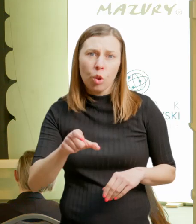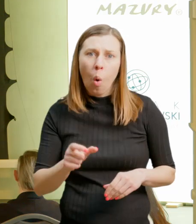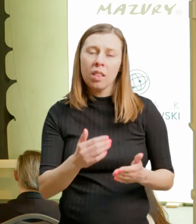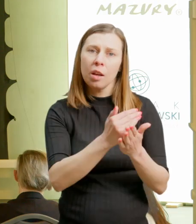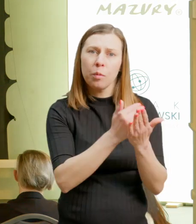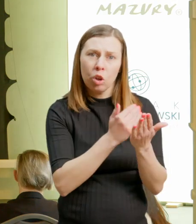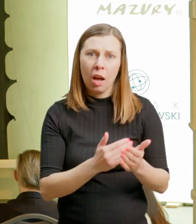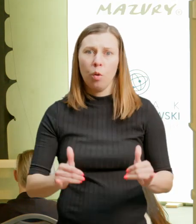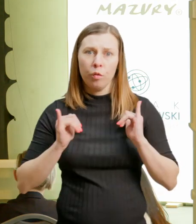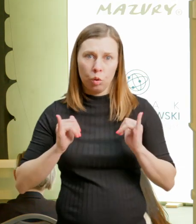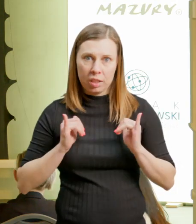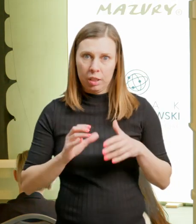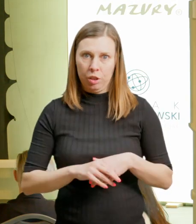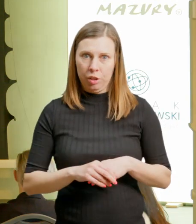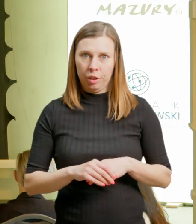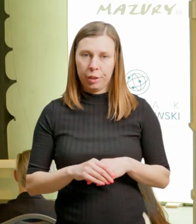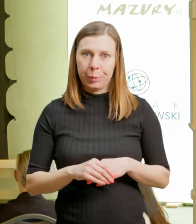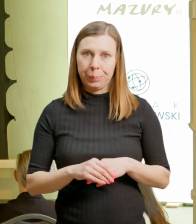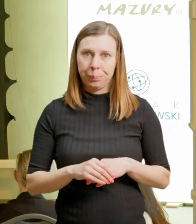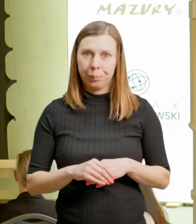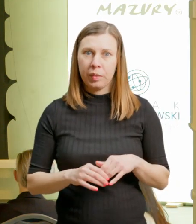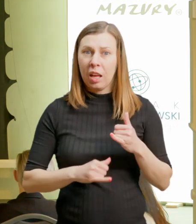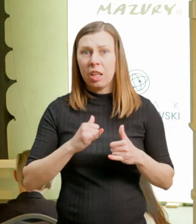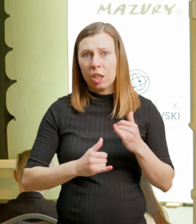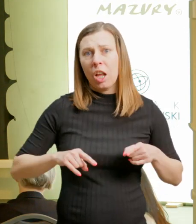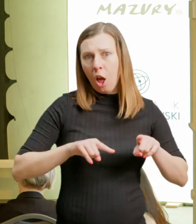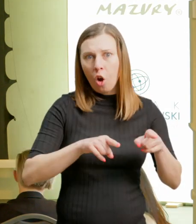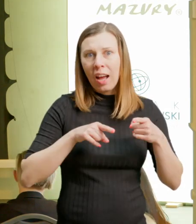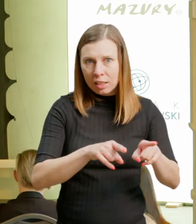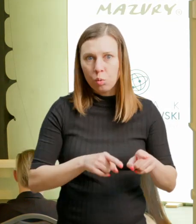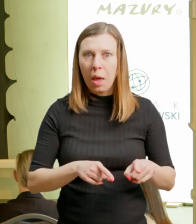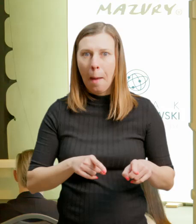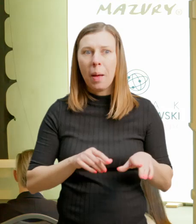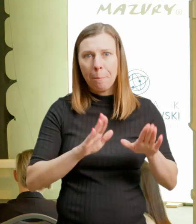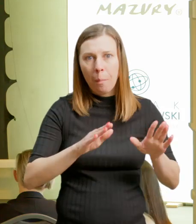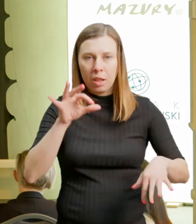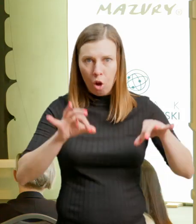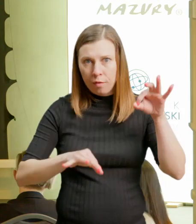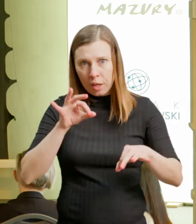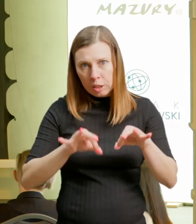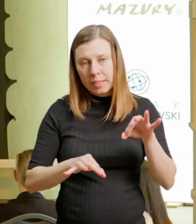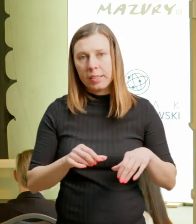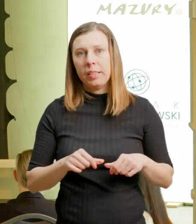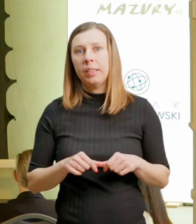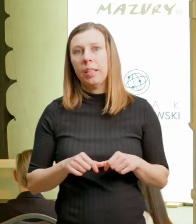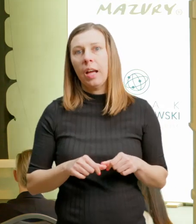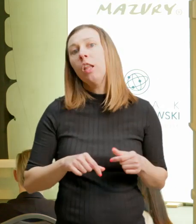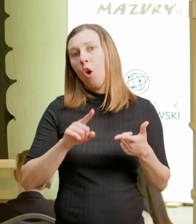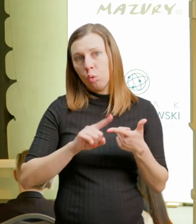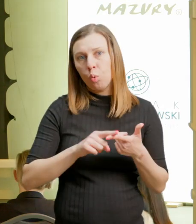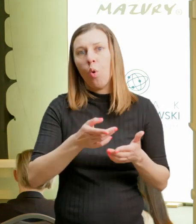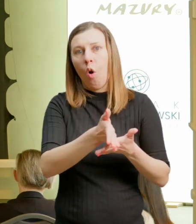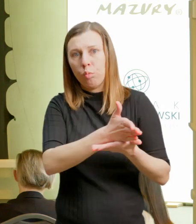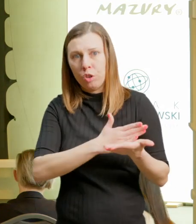konferencyjnych, to drugą częścią jakby naszej oferty powinna być oferta usług indywidualnych